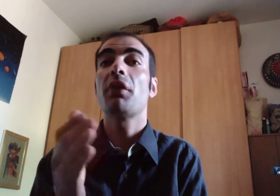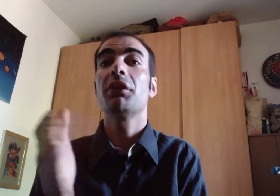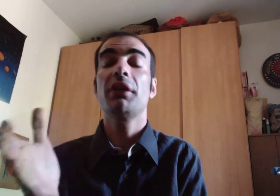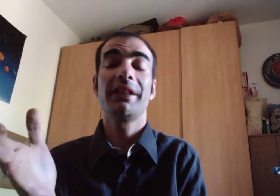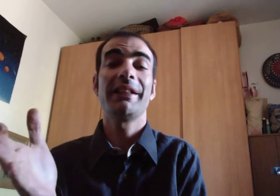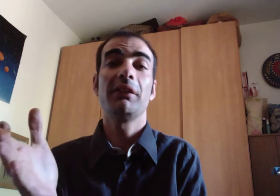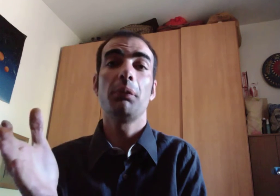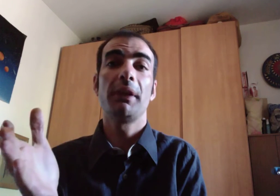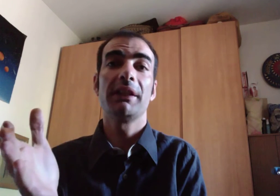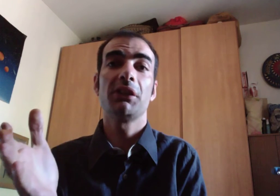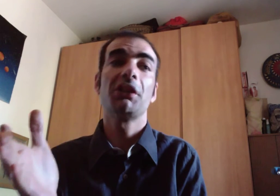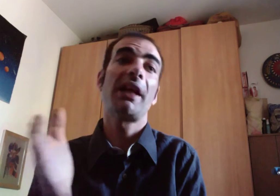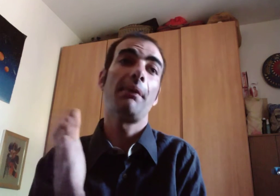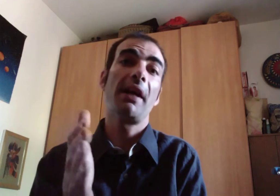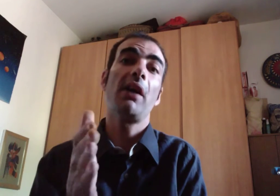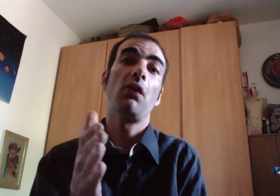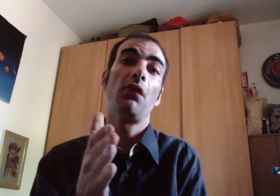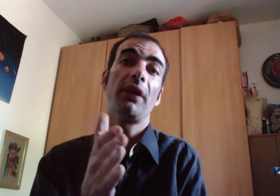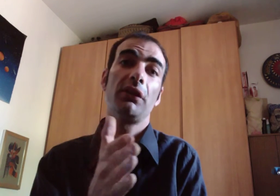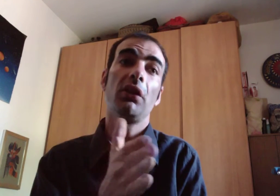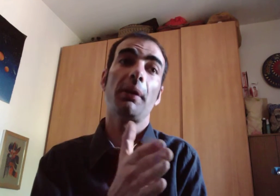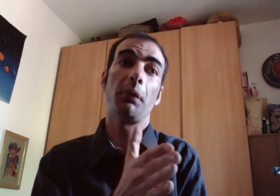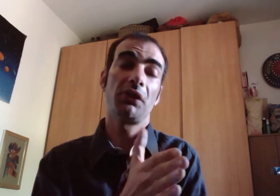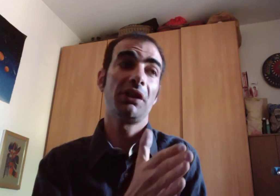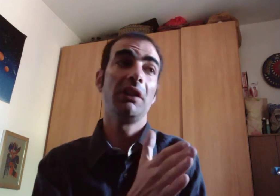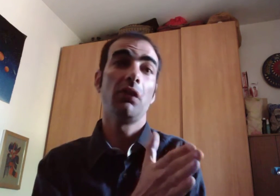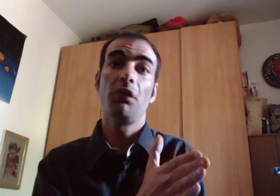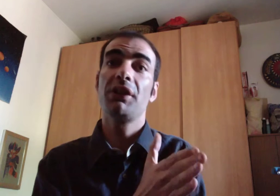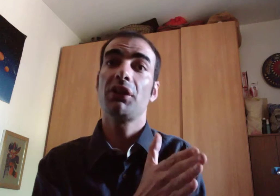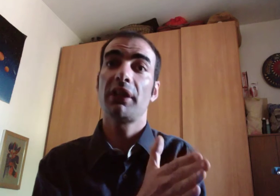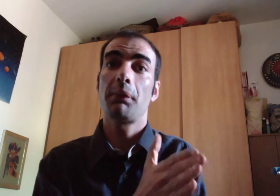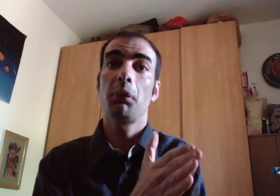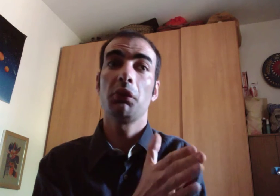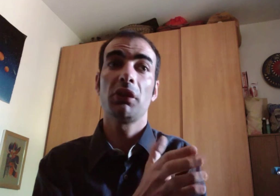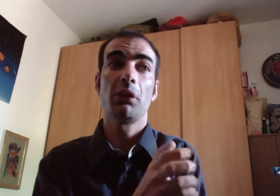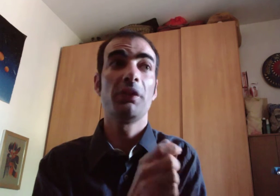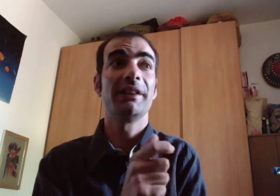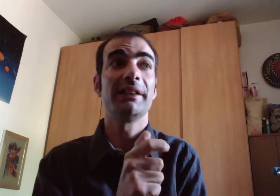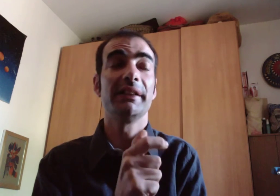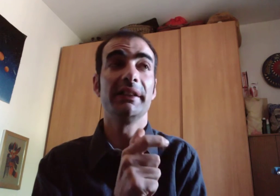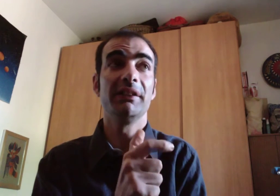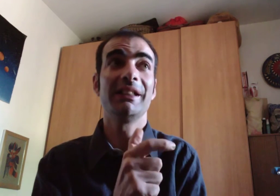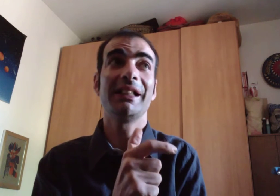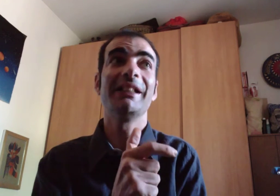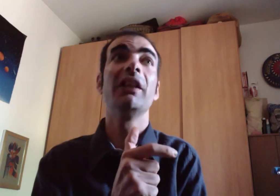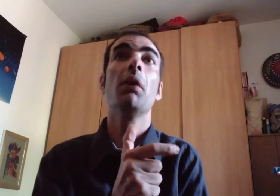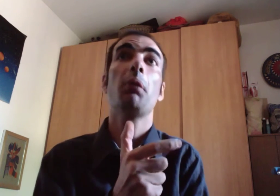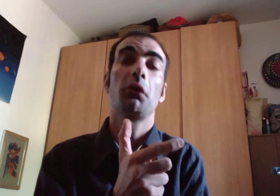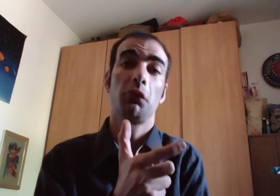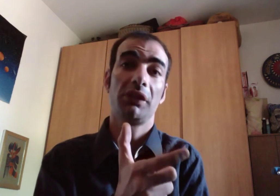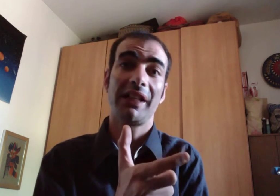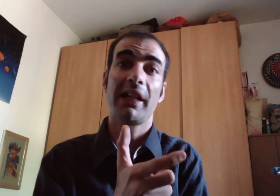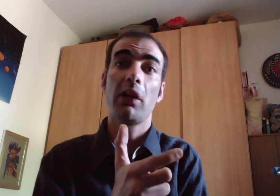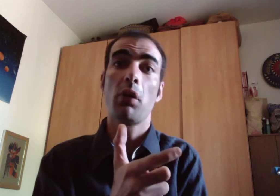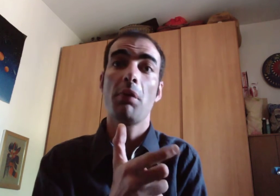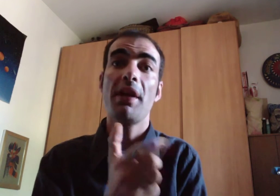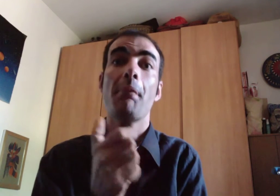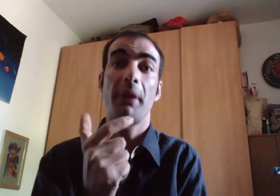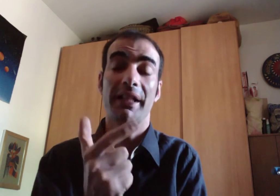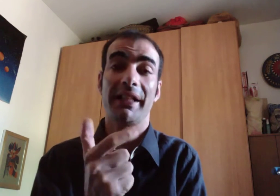fattore negativo per la società ma un fattore positivo visto dal punto di vista dell'opportunità che il web dà perché